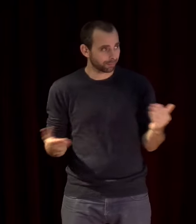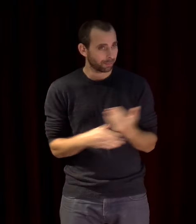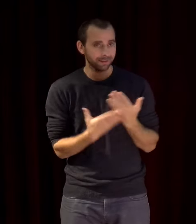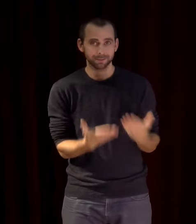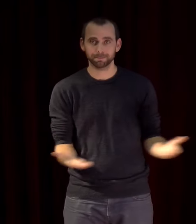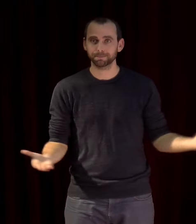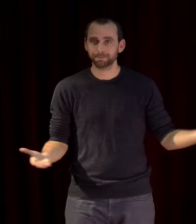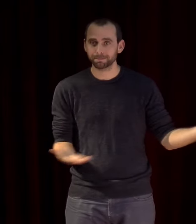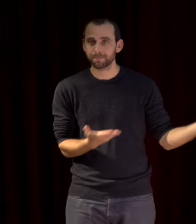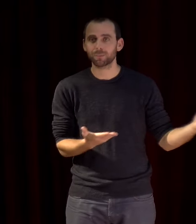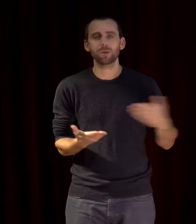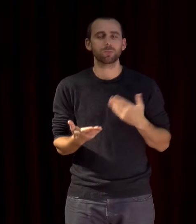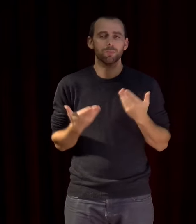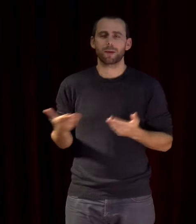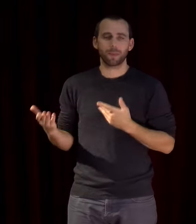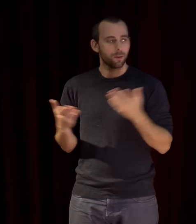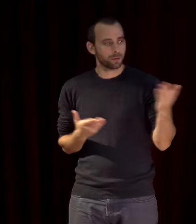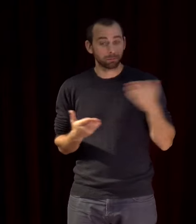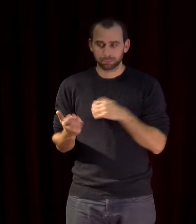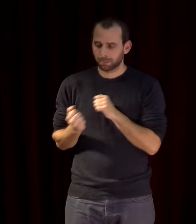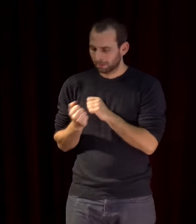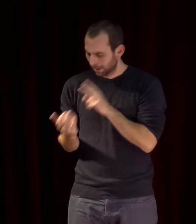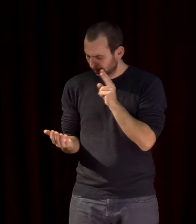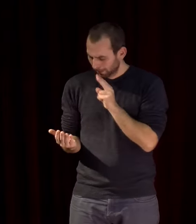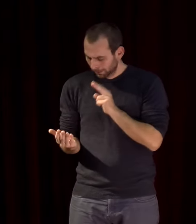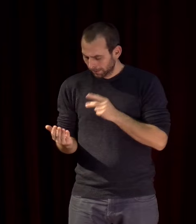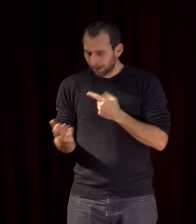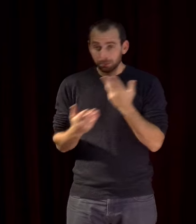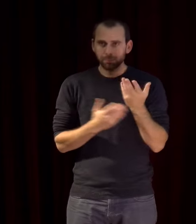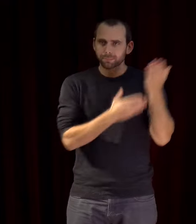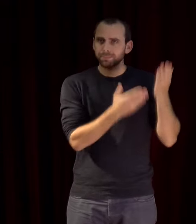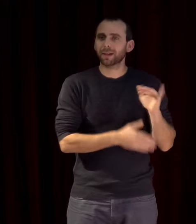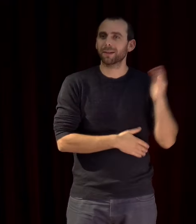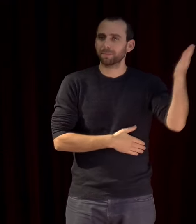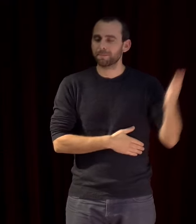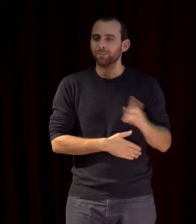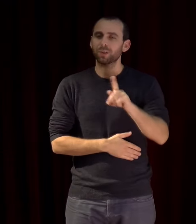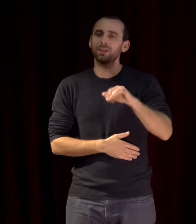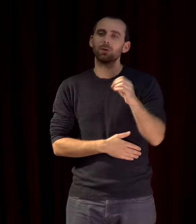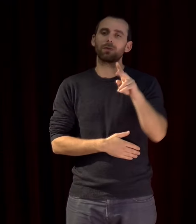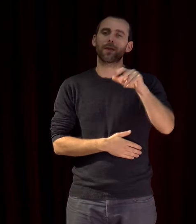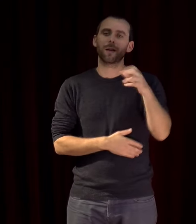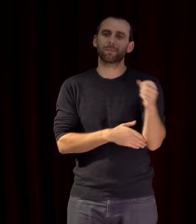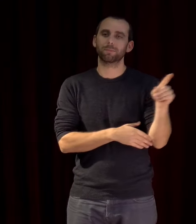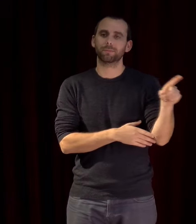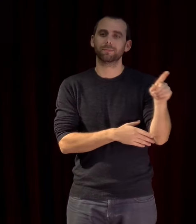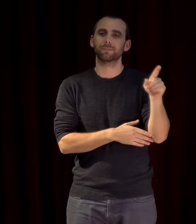je dois t'introduire un peu formellement et donc, je vais regarder mon papier. Donc, Giovanna Tanzarella est historienne de